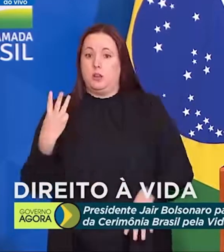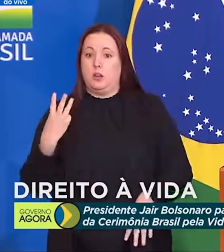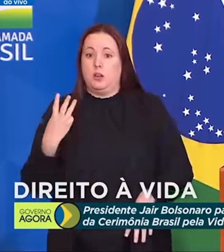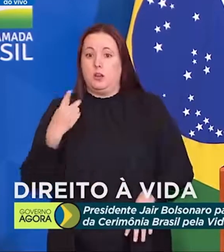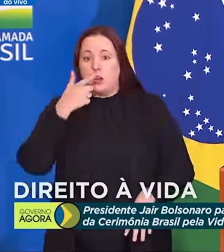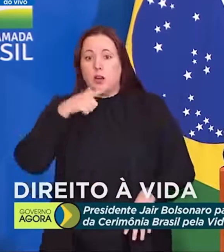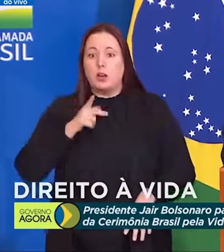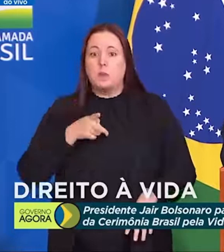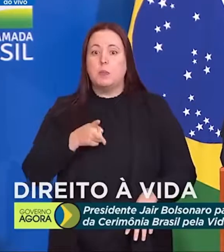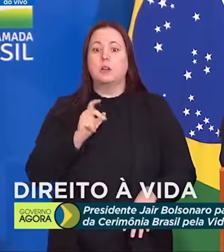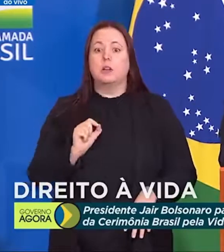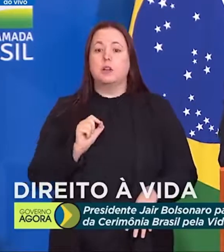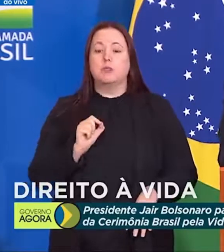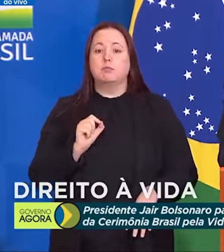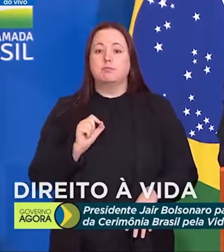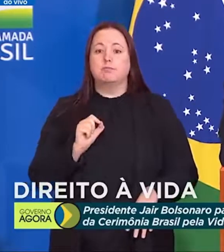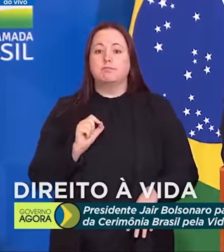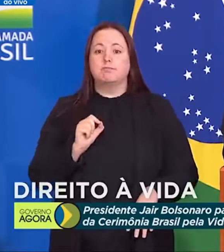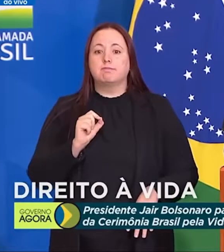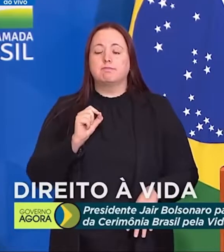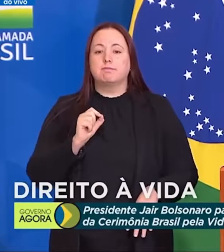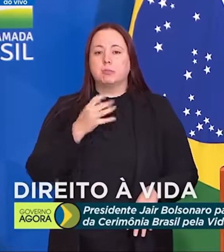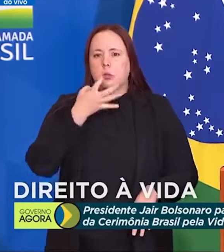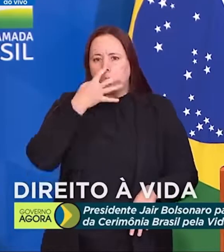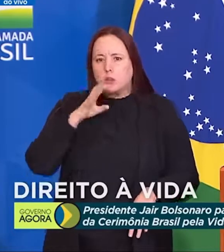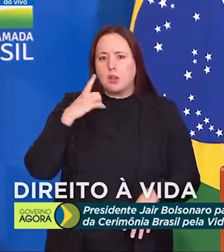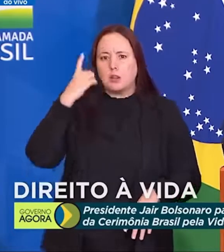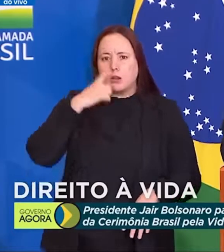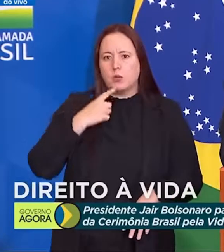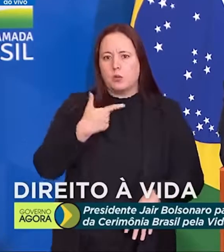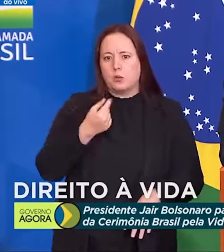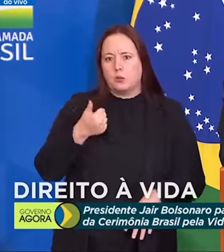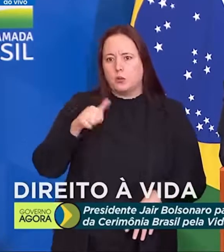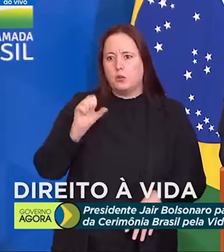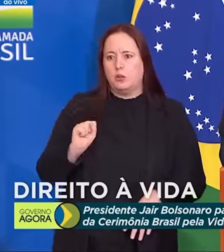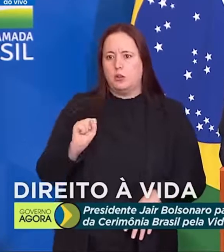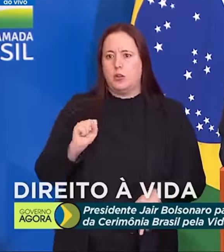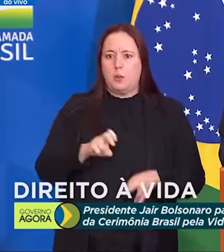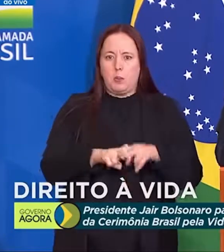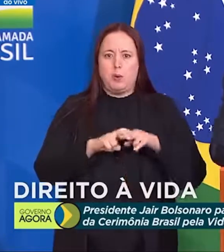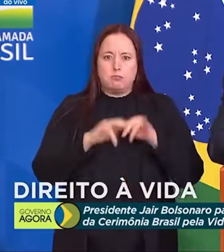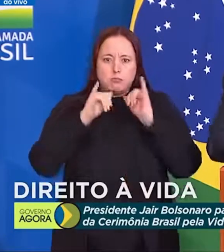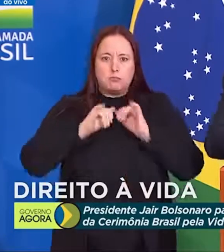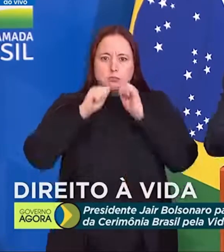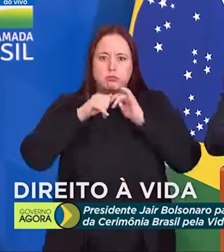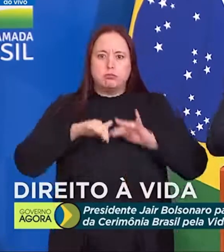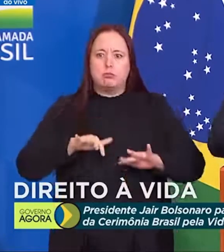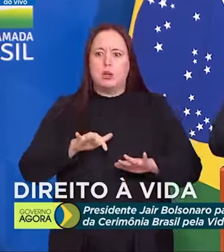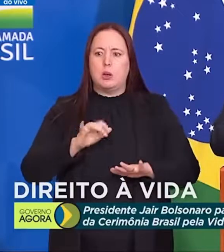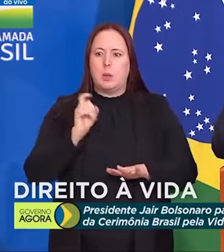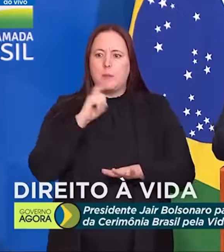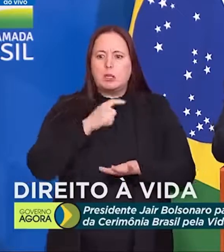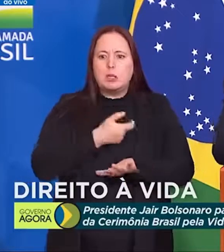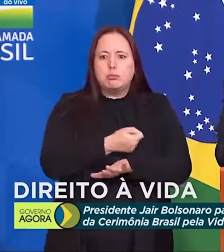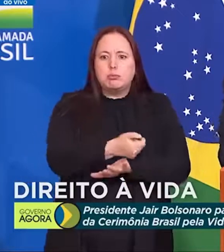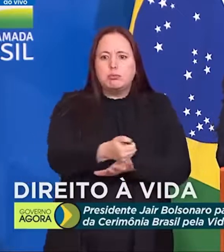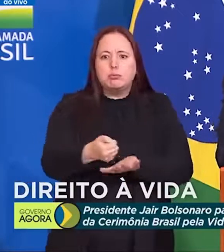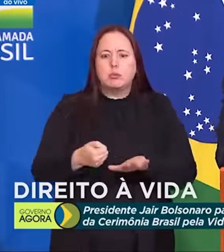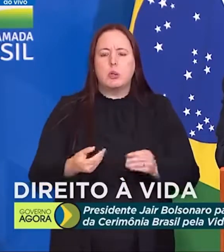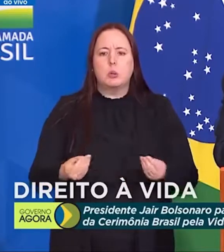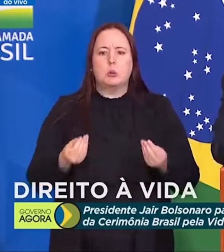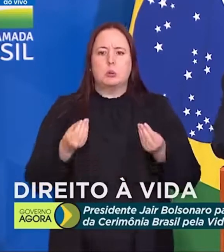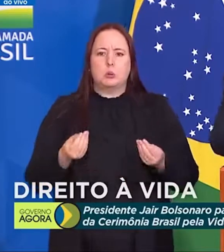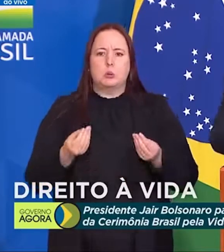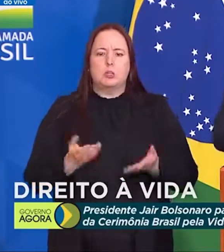mantém a cassação de um deputado, acusar em 2018 e espalhar fake news. Esse deputado não espalhou fake